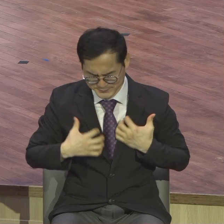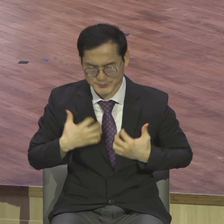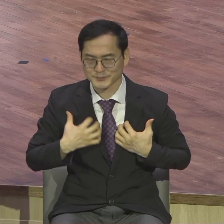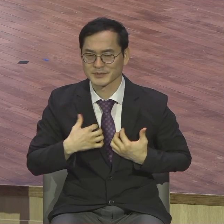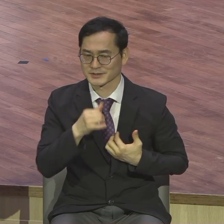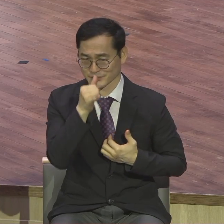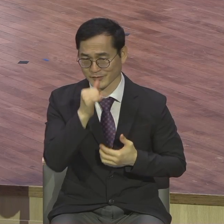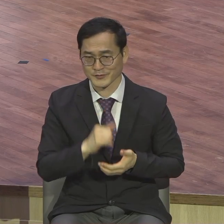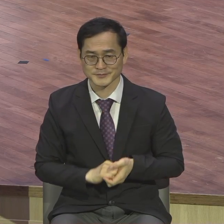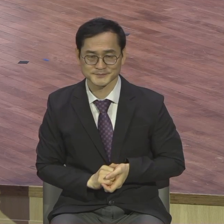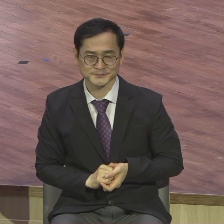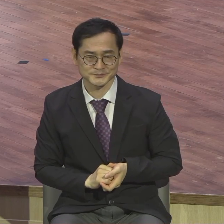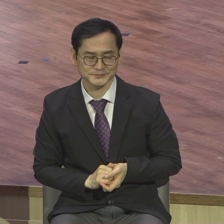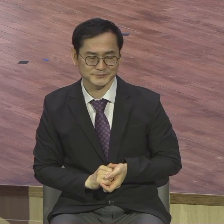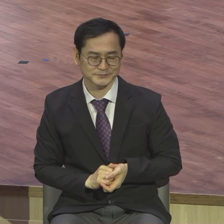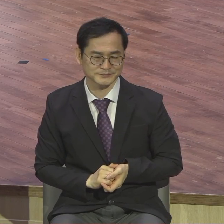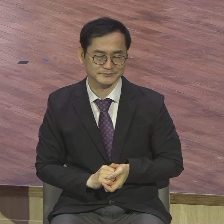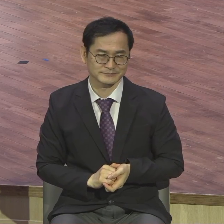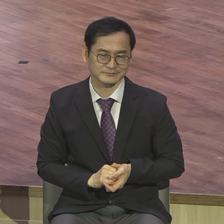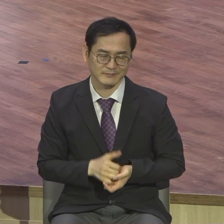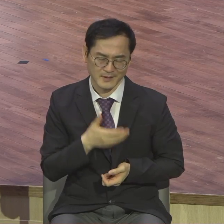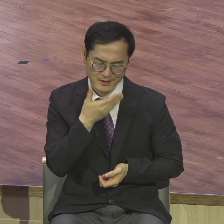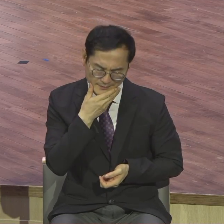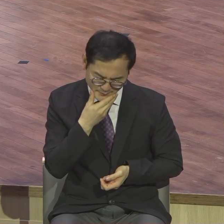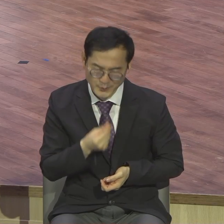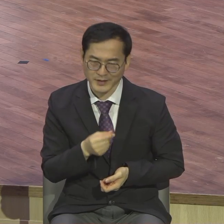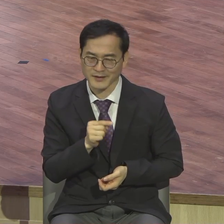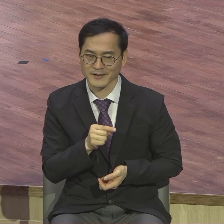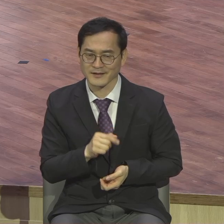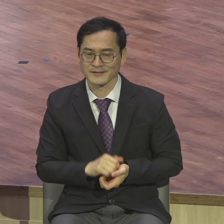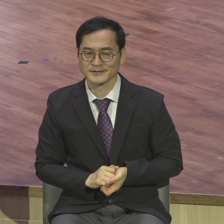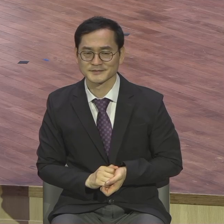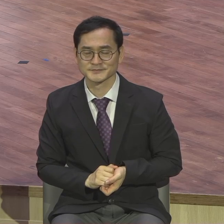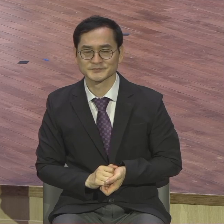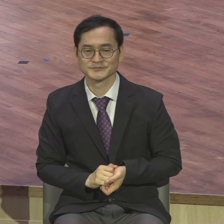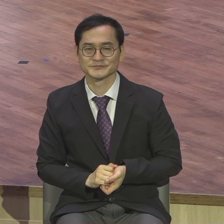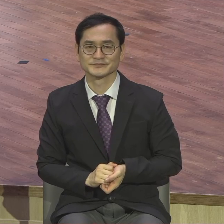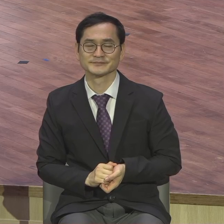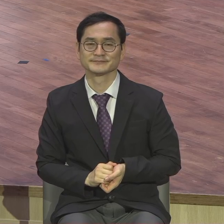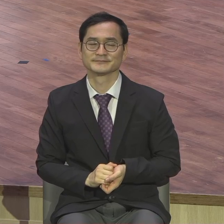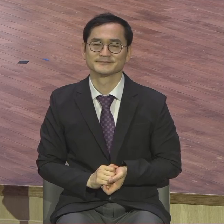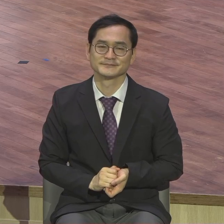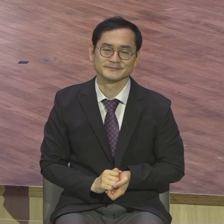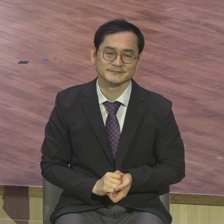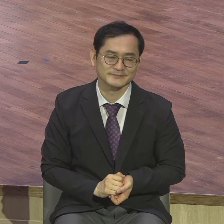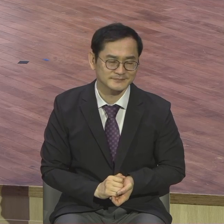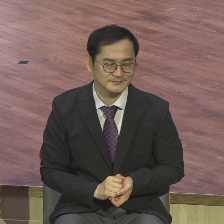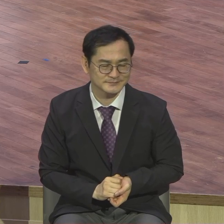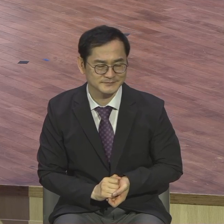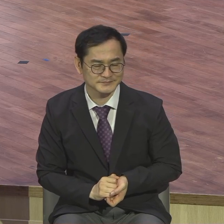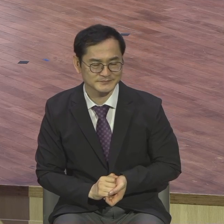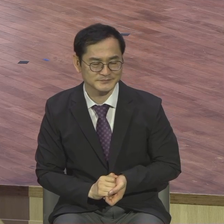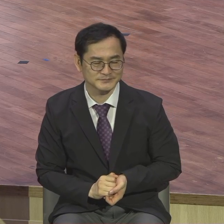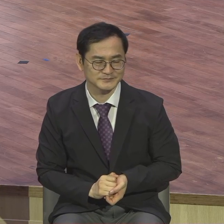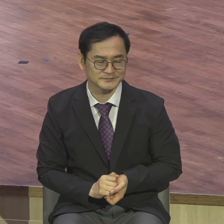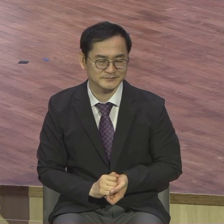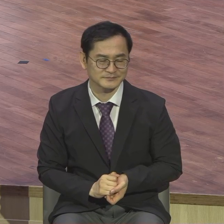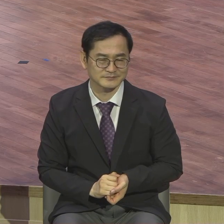정상이에요 너무 행복해요 직분 따라 하는 게 너무 행복해 우리 교회는 이런 분들이 많아요 행복해하는